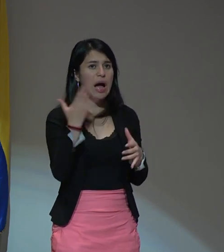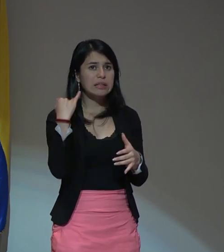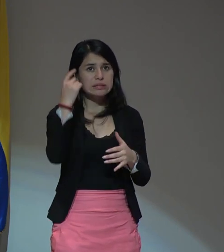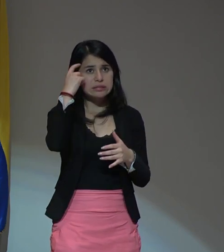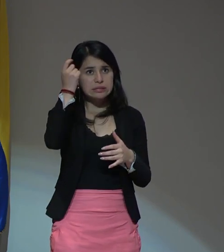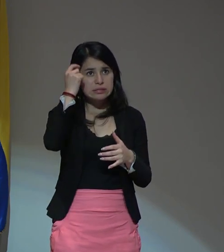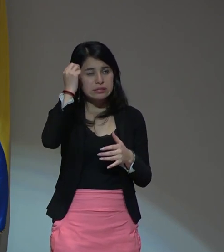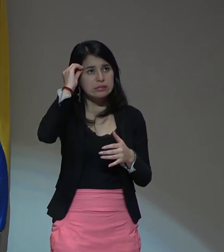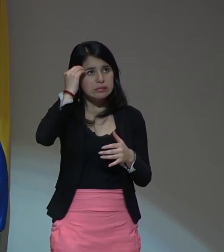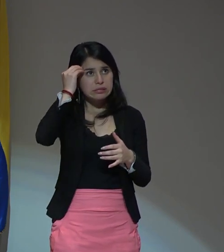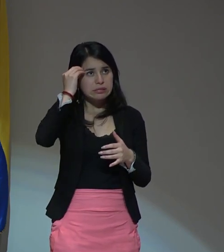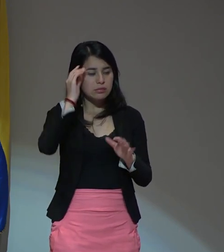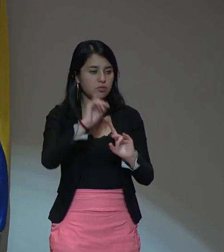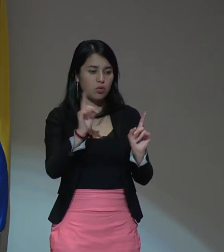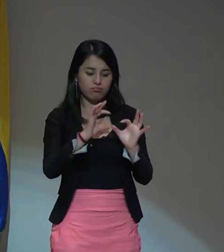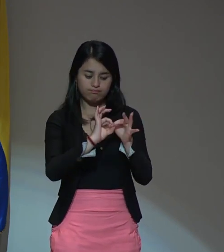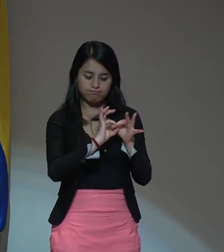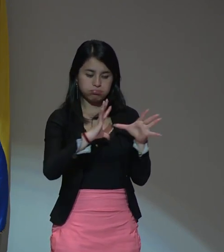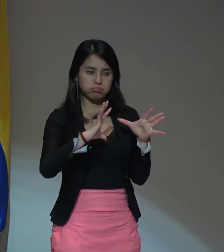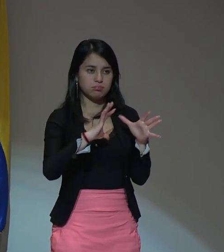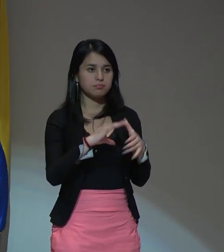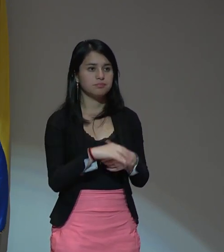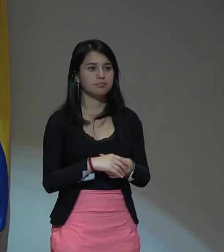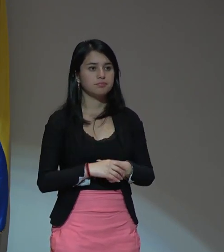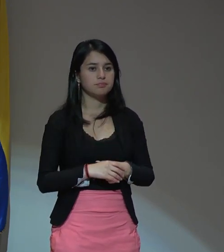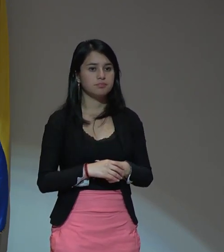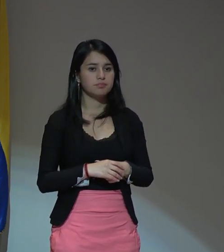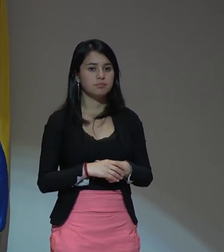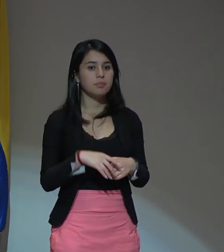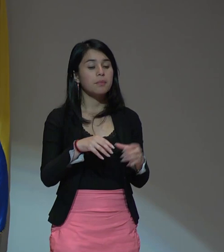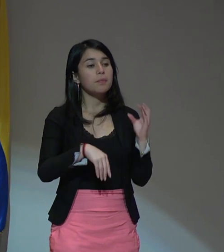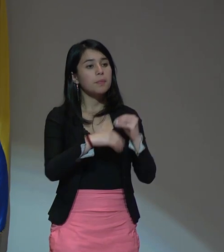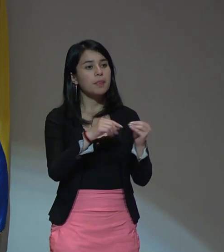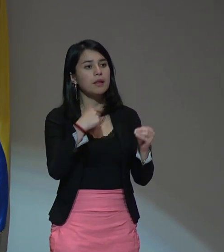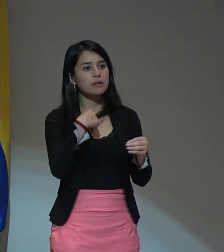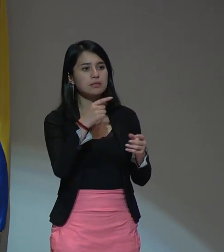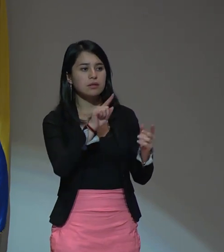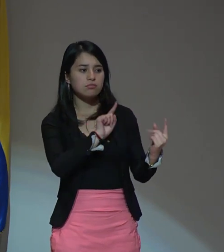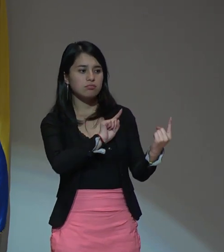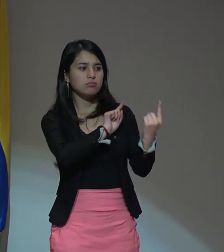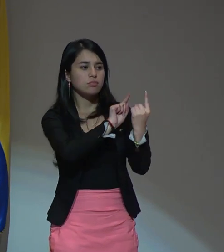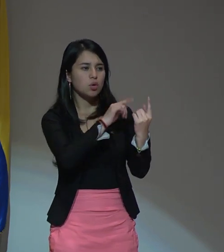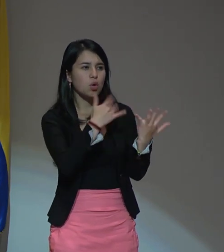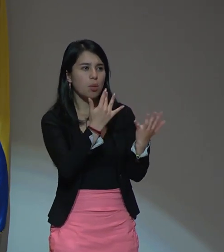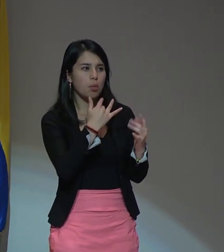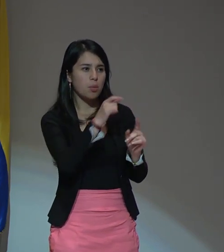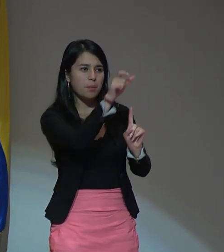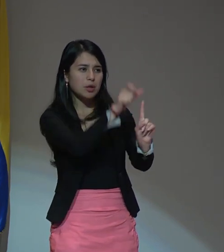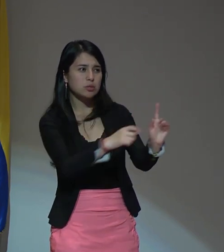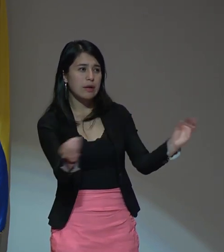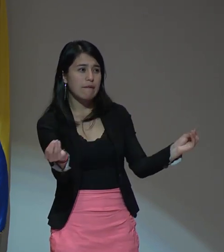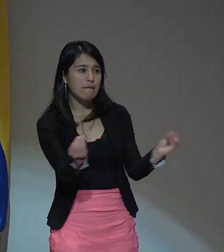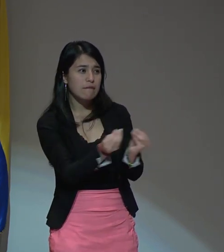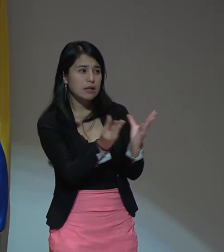de su existencia acercarse desde la mirada de la víctima